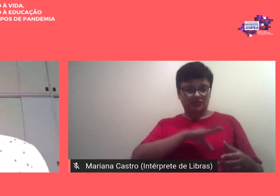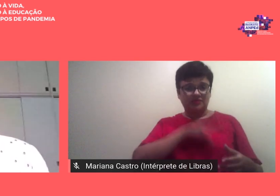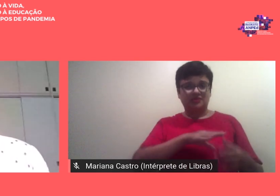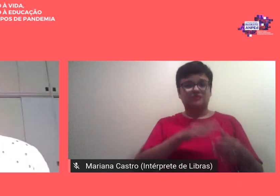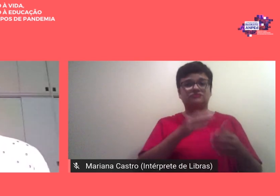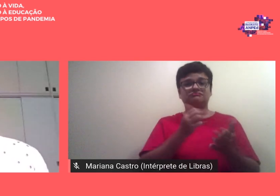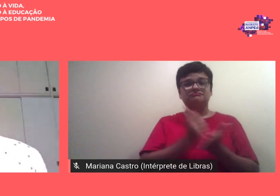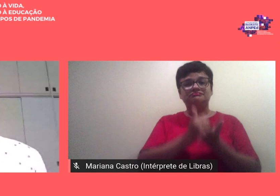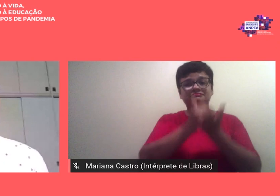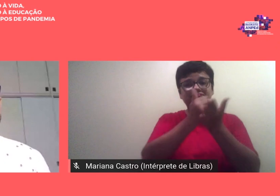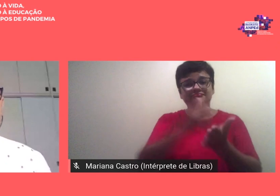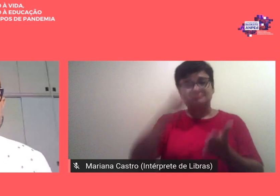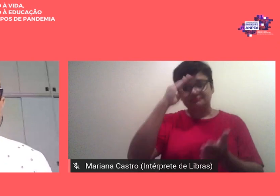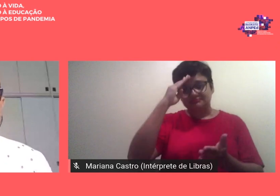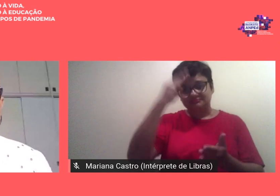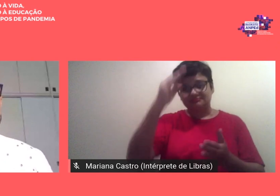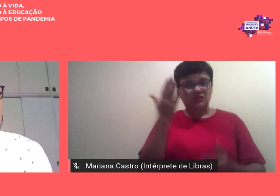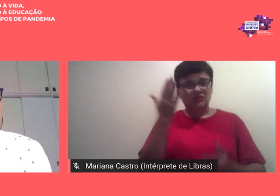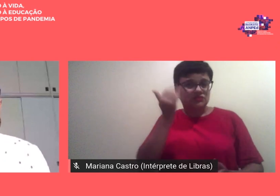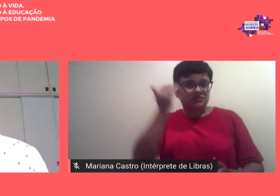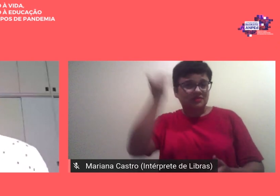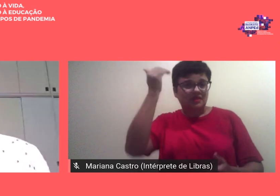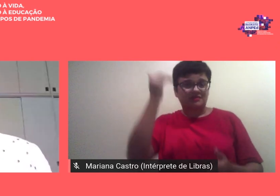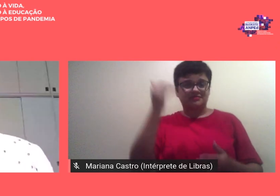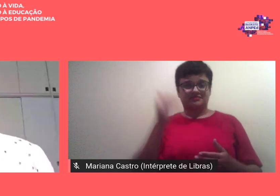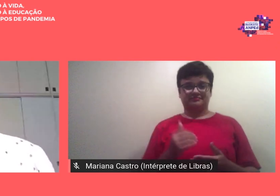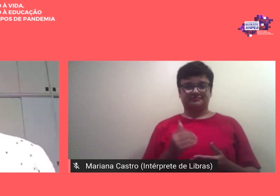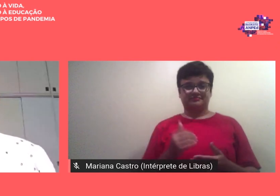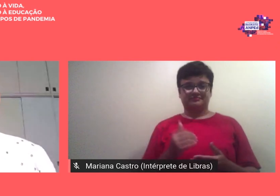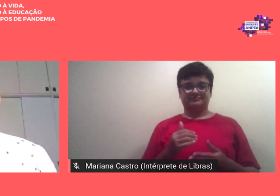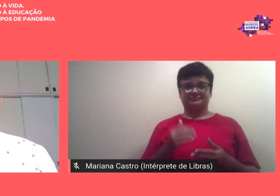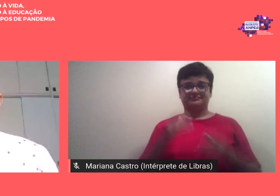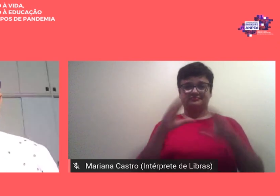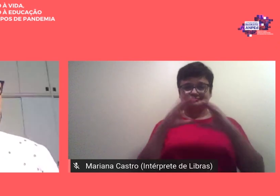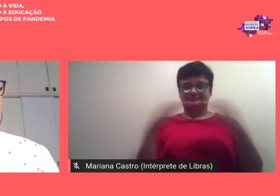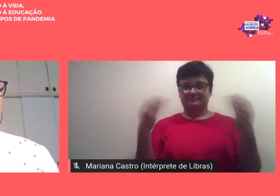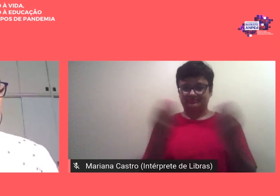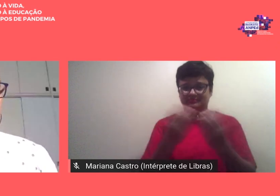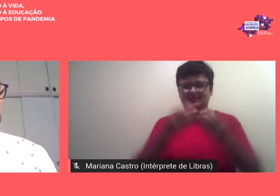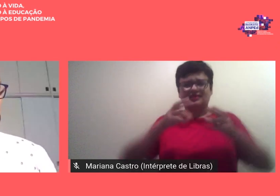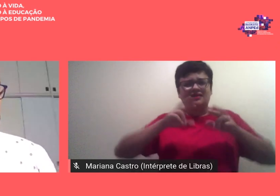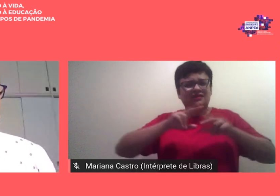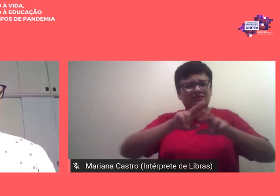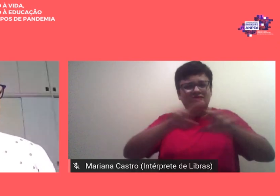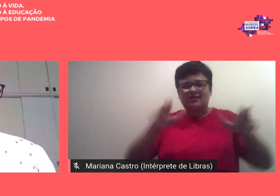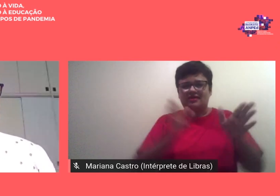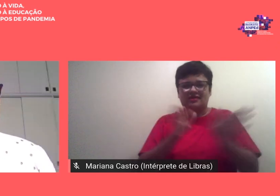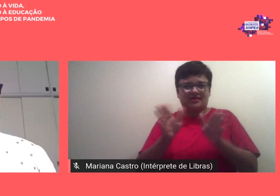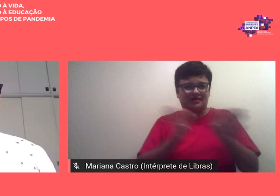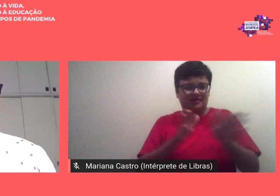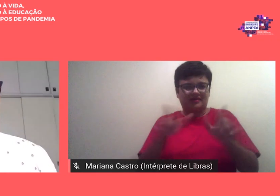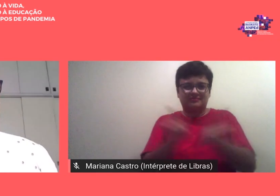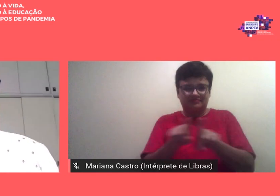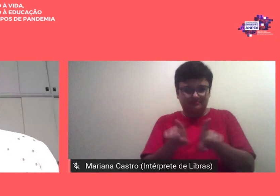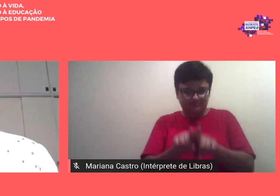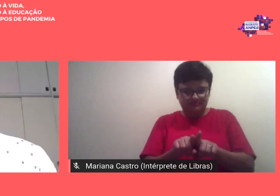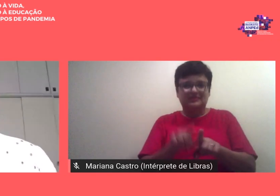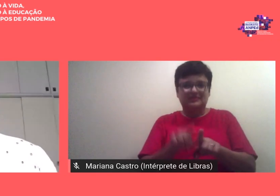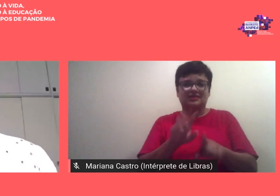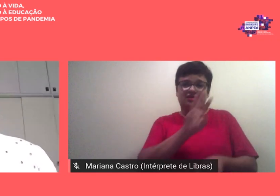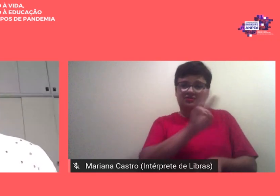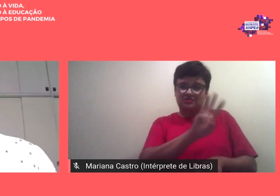imprescindível para sucesso de nosso evento além de uma série de ações de acessibilidade que foram realizadas desde o site